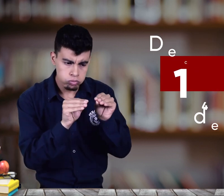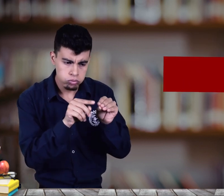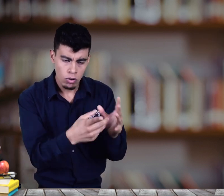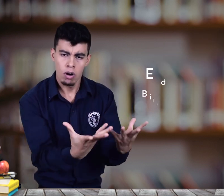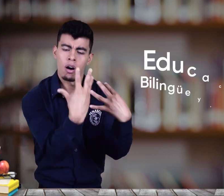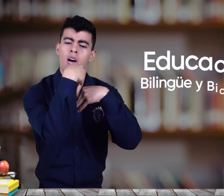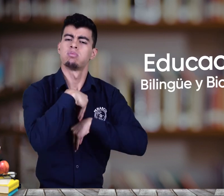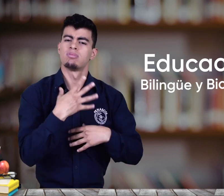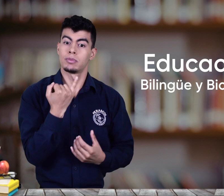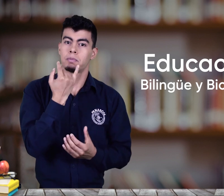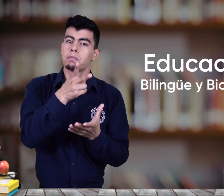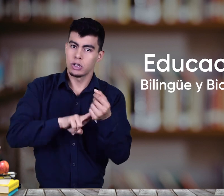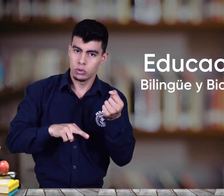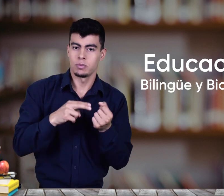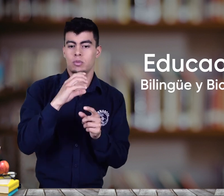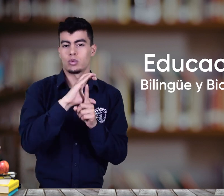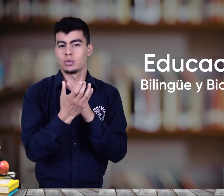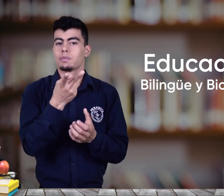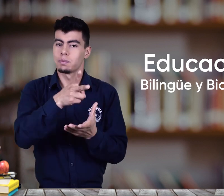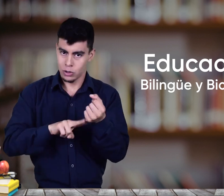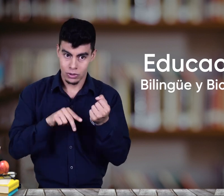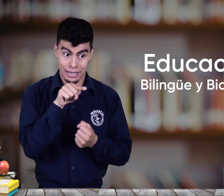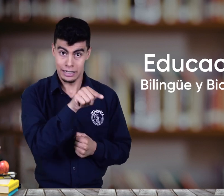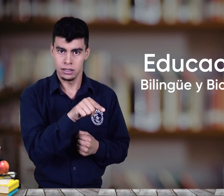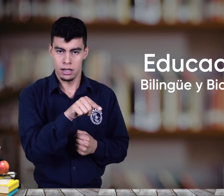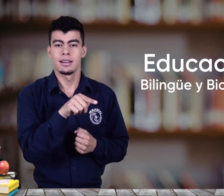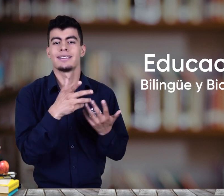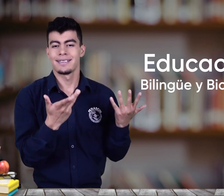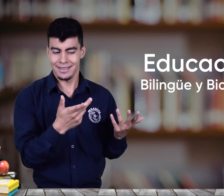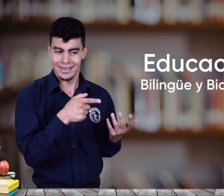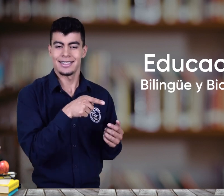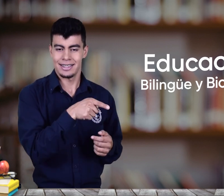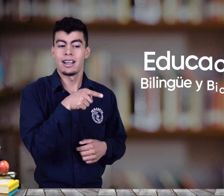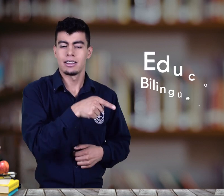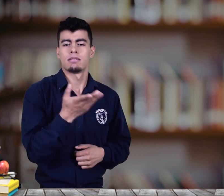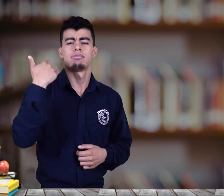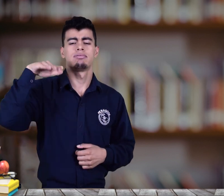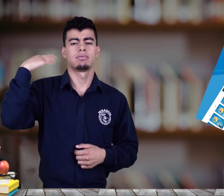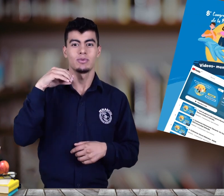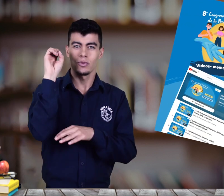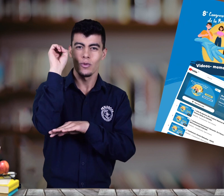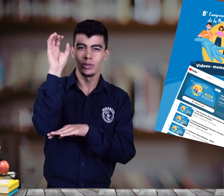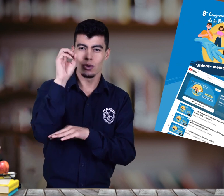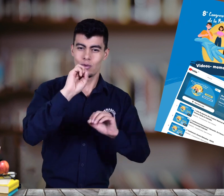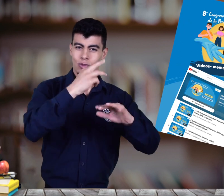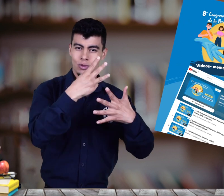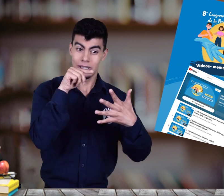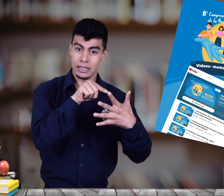suma a la educación de personas sordas una educación bilingüe bicultural. Todo esto fue reiterado en